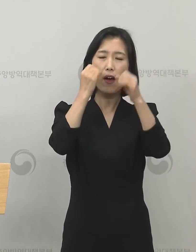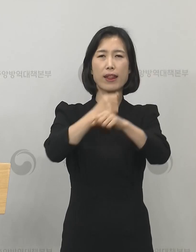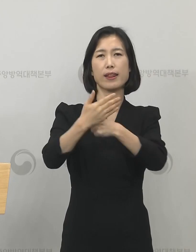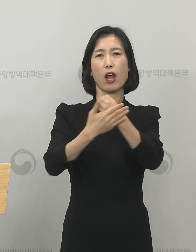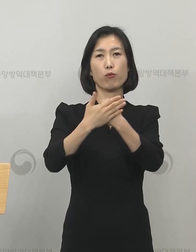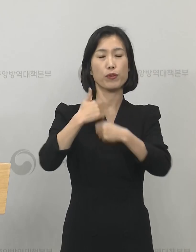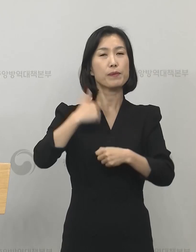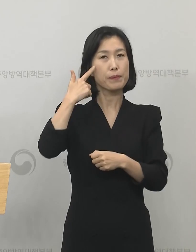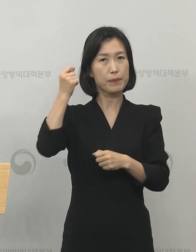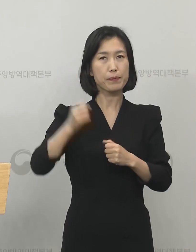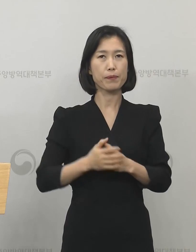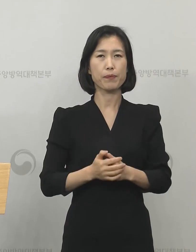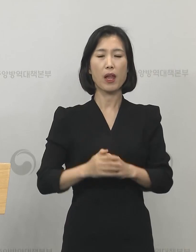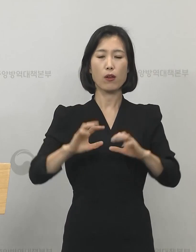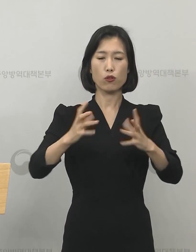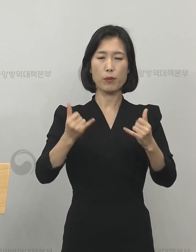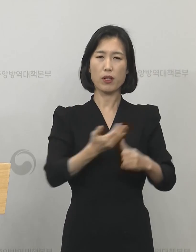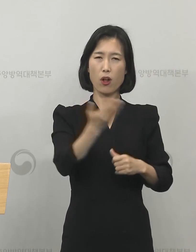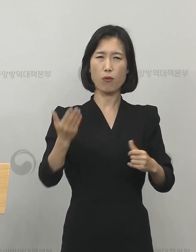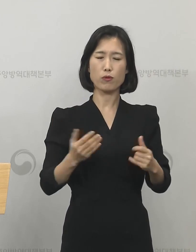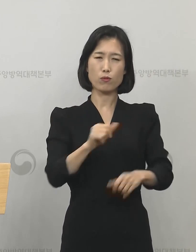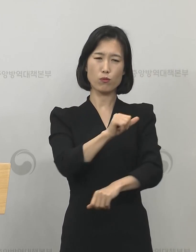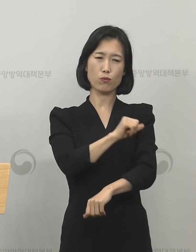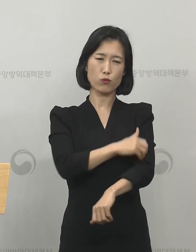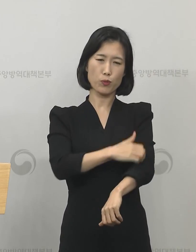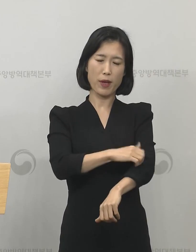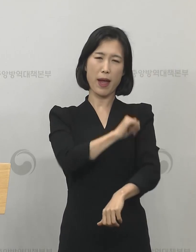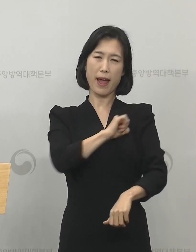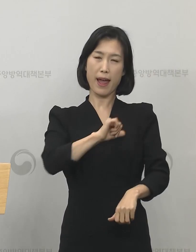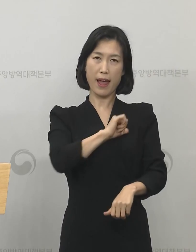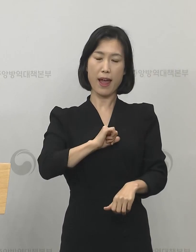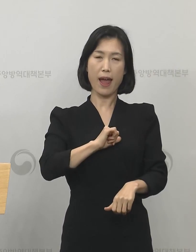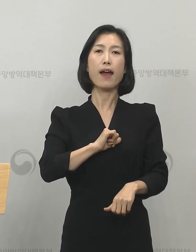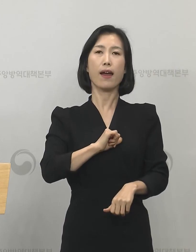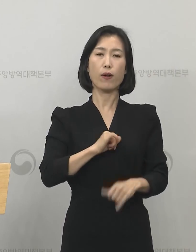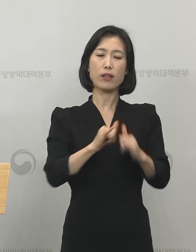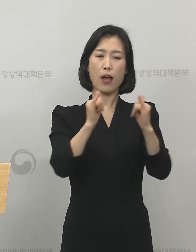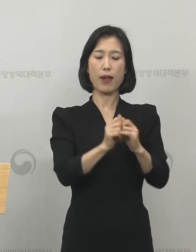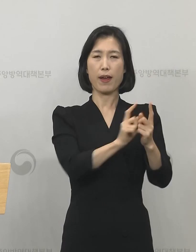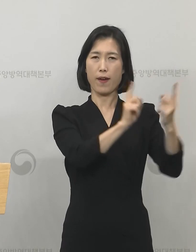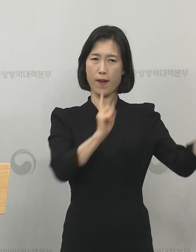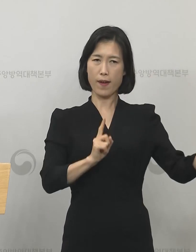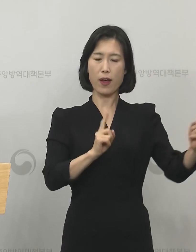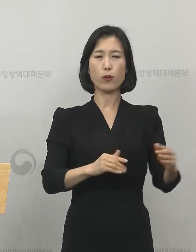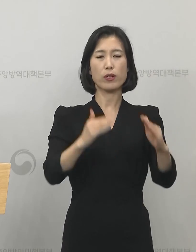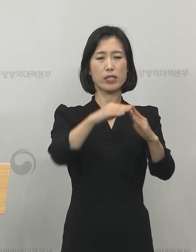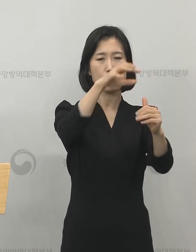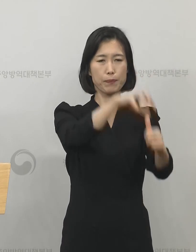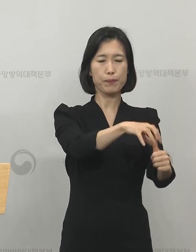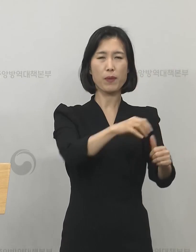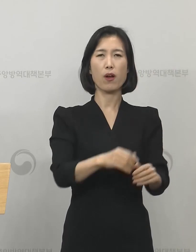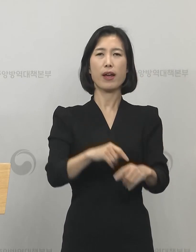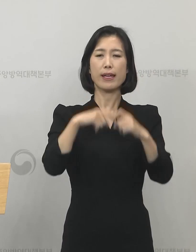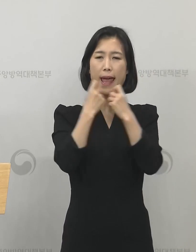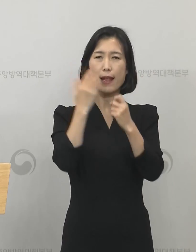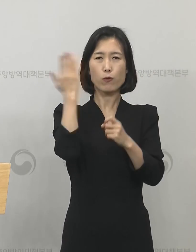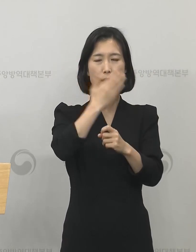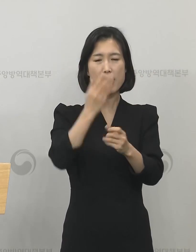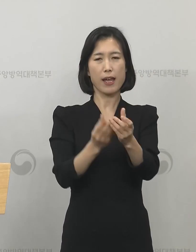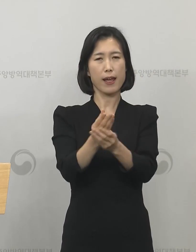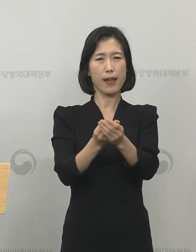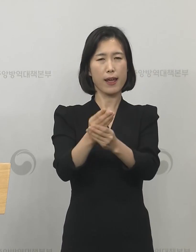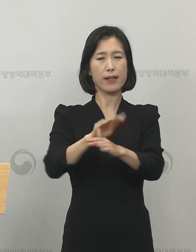국민들께서 많은 불편함을 감수하고 사회적 거리 두기, 자가격리, 개인 희생 수칙을 잘